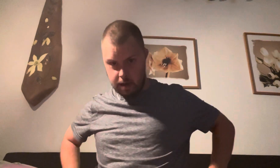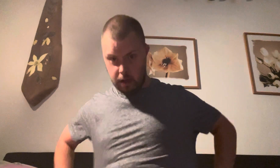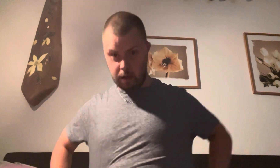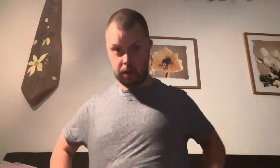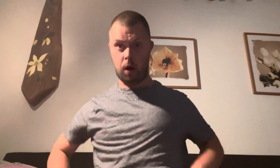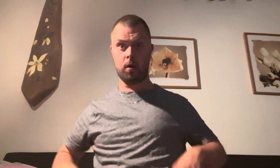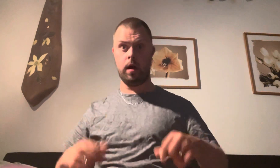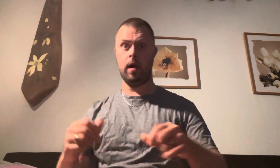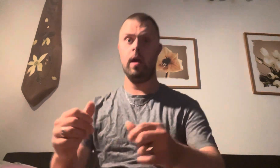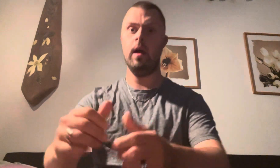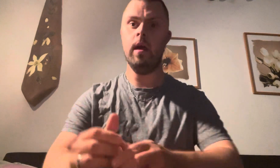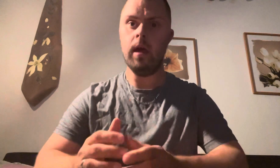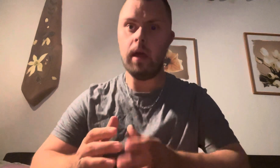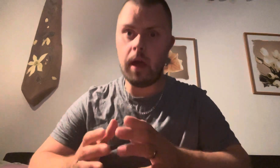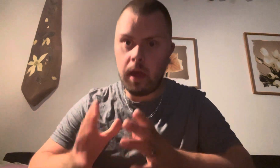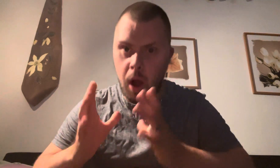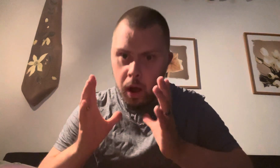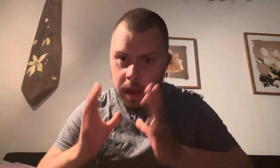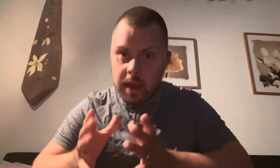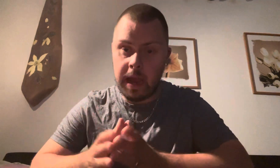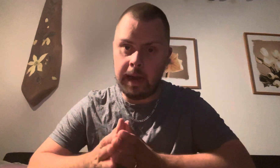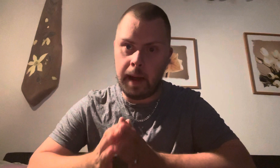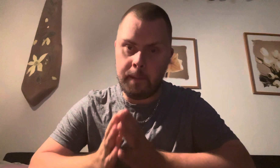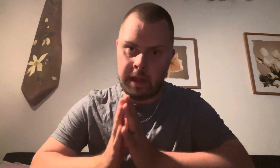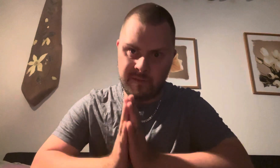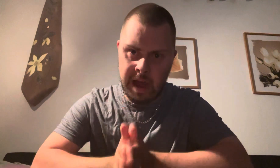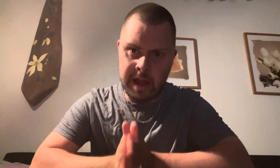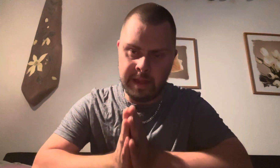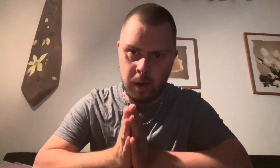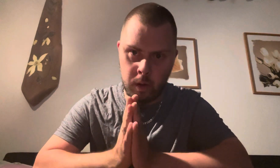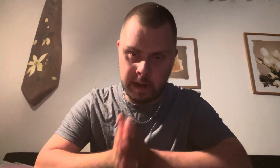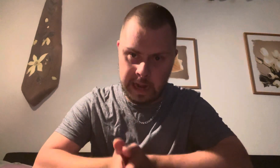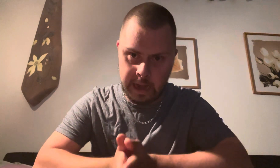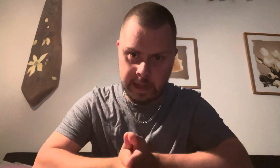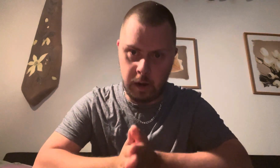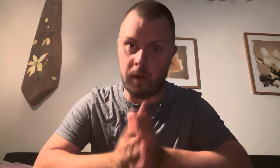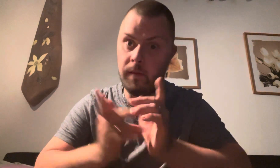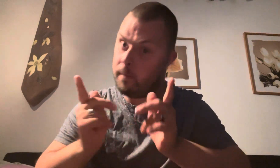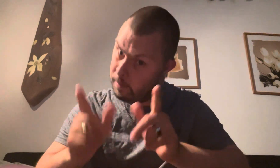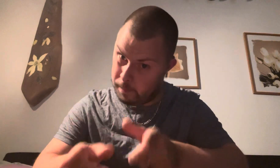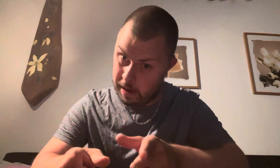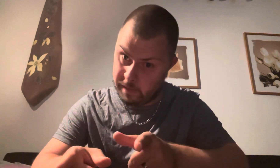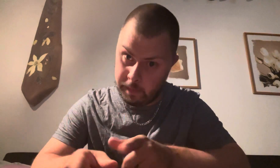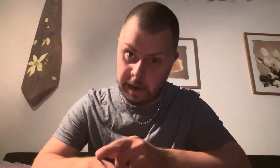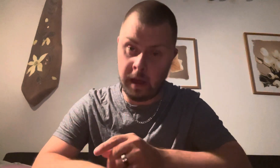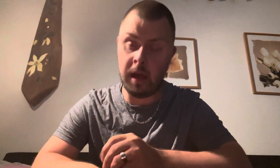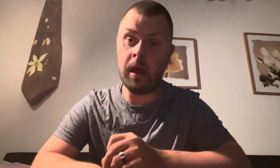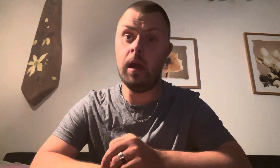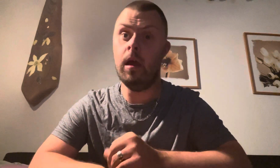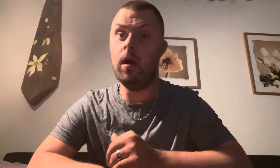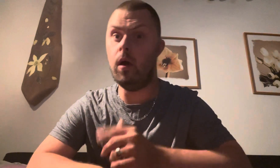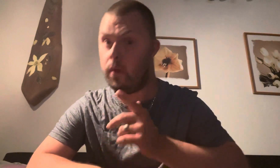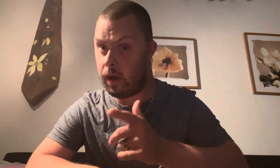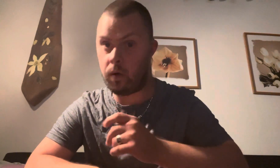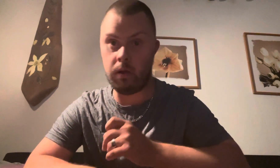jag gillar mina vänner och släkter och min familj, det också.